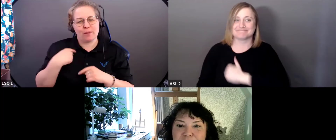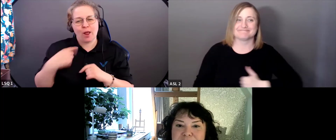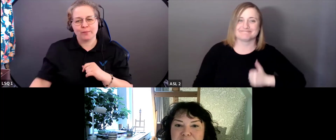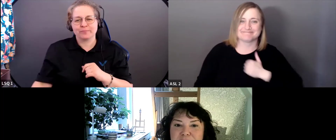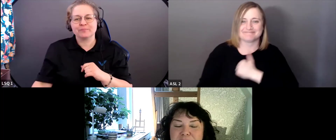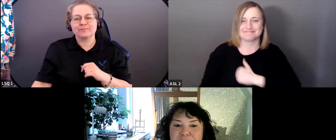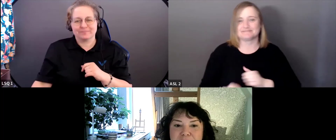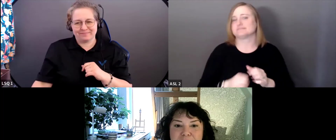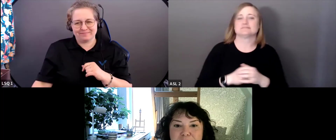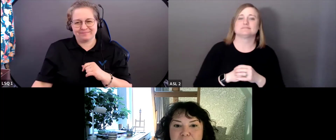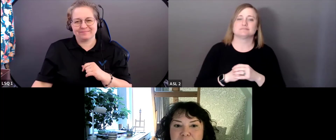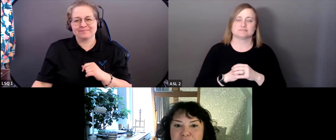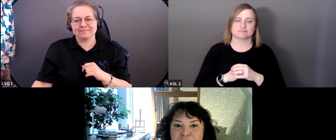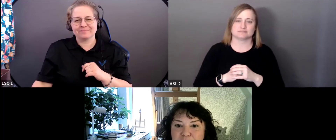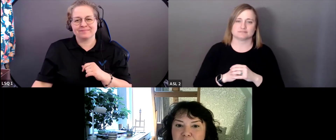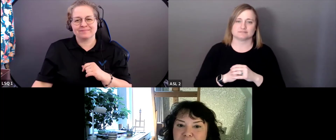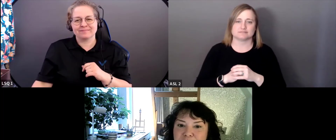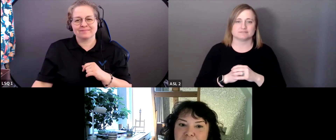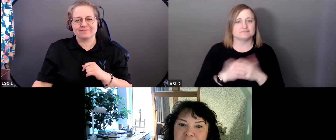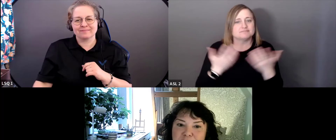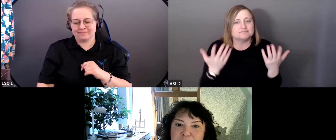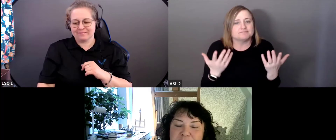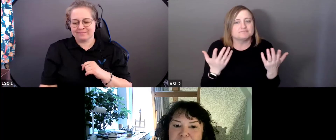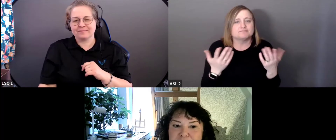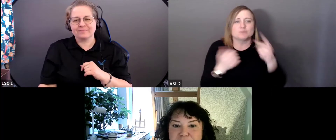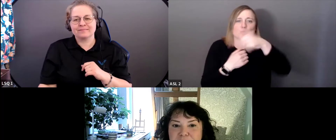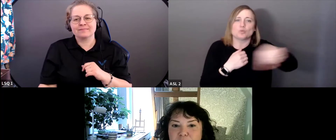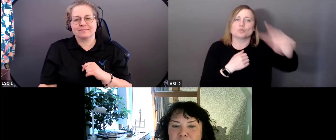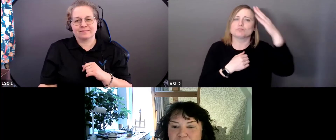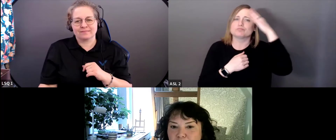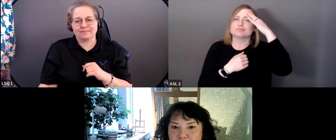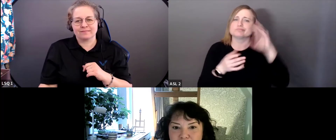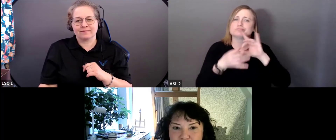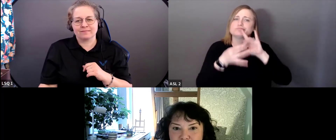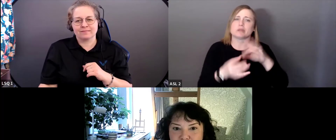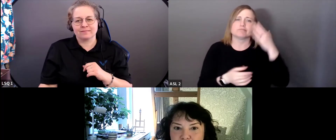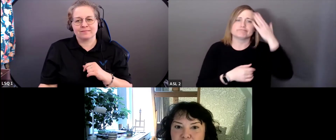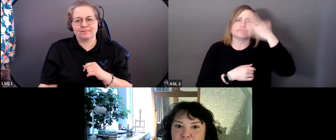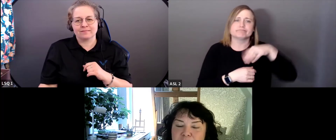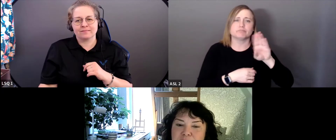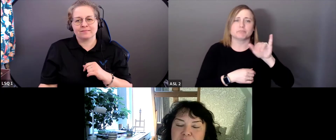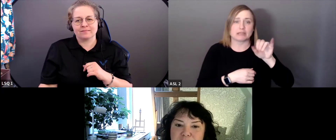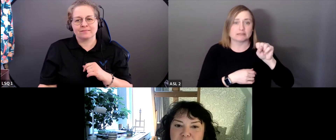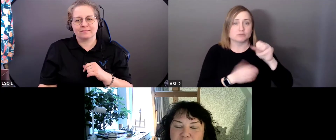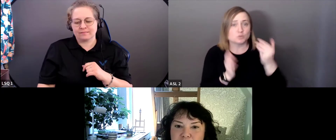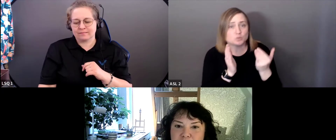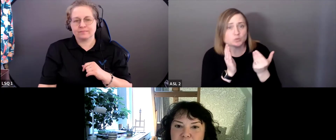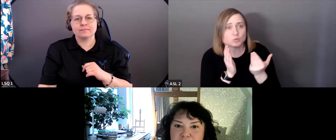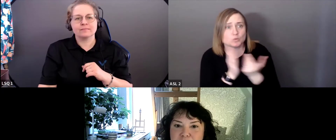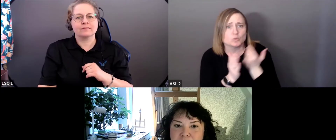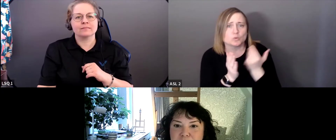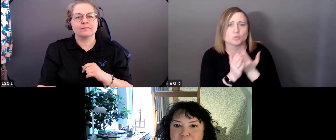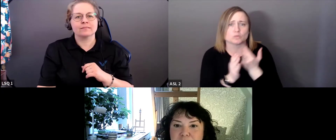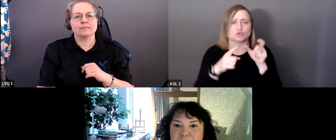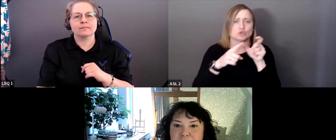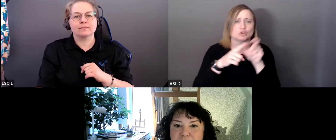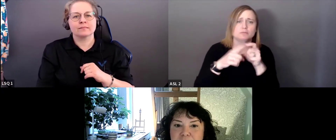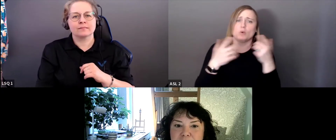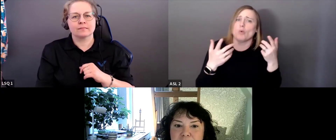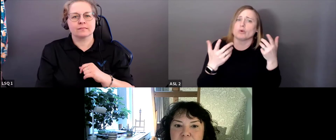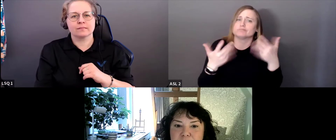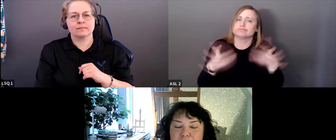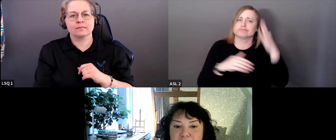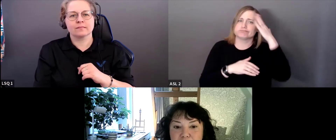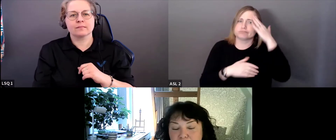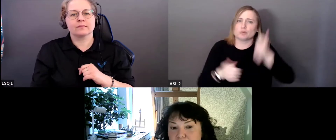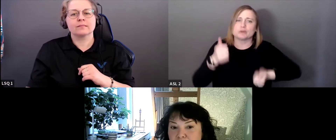Me revoici. Alors, nous voulons savoir ce que vous savez des préjugés inconscients, si c'est un nouveau